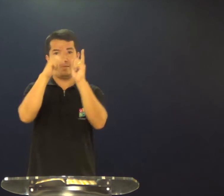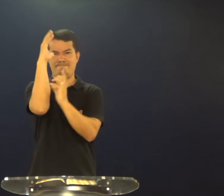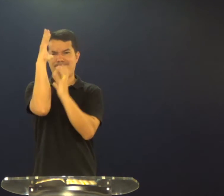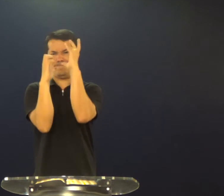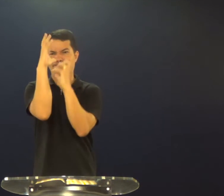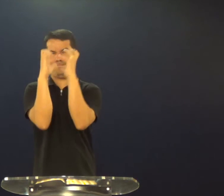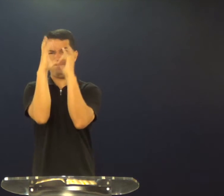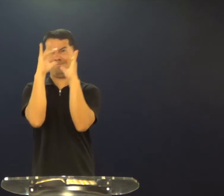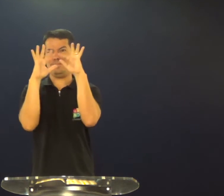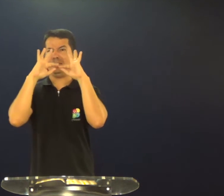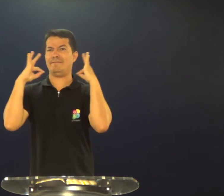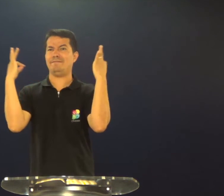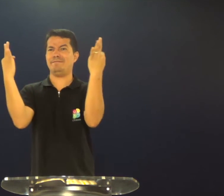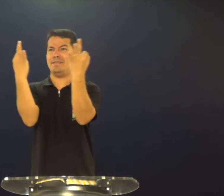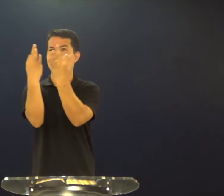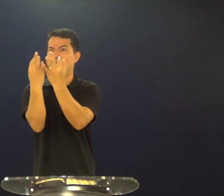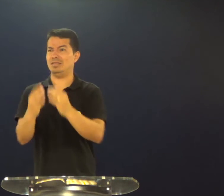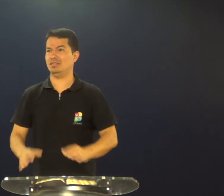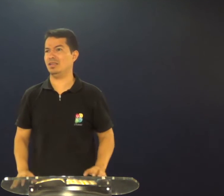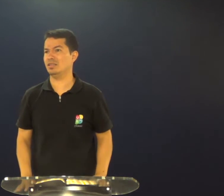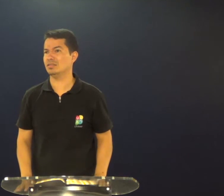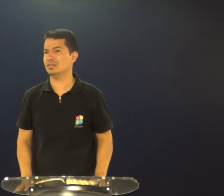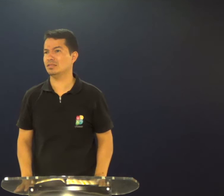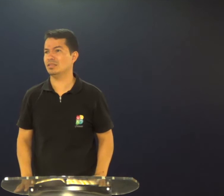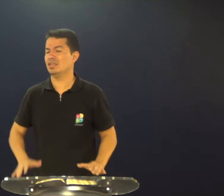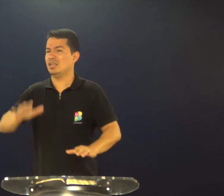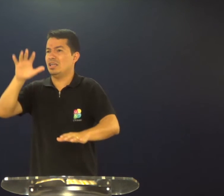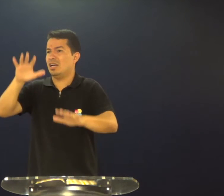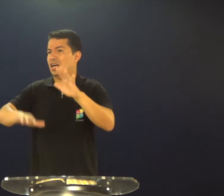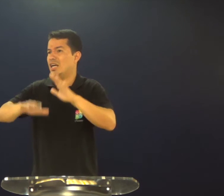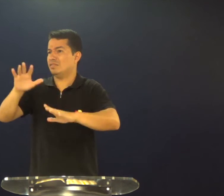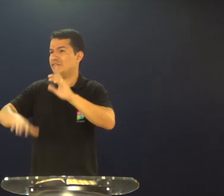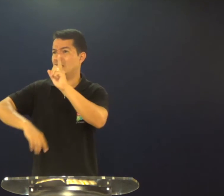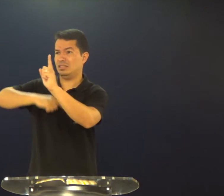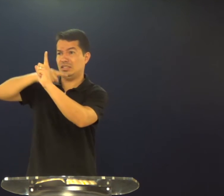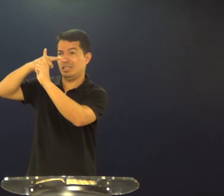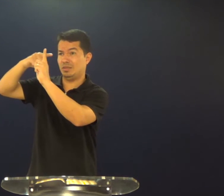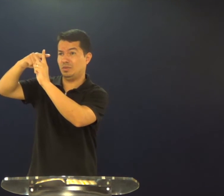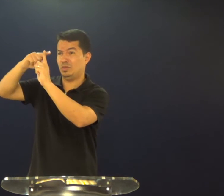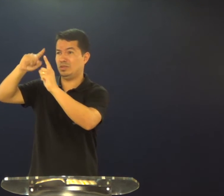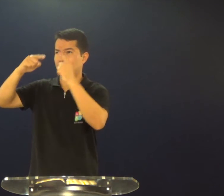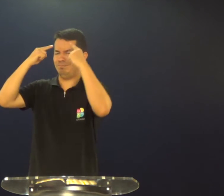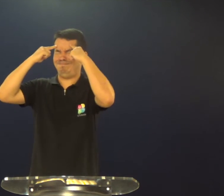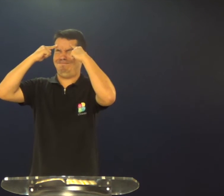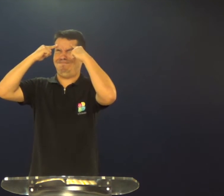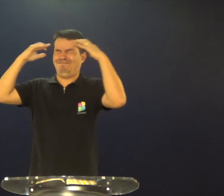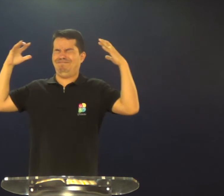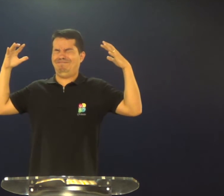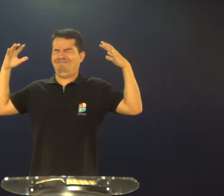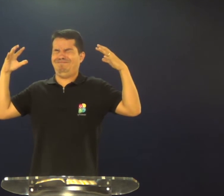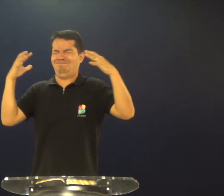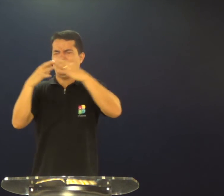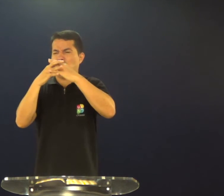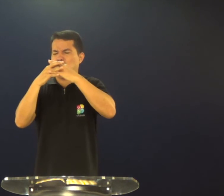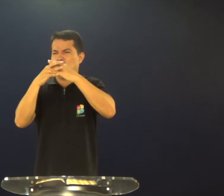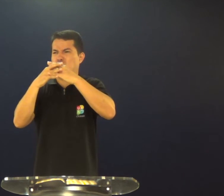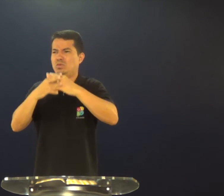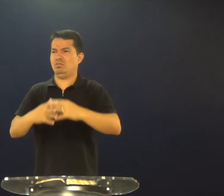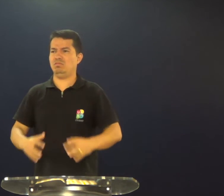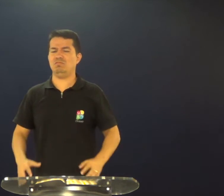a cruz são conflitos familiares, muitas vezes a sua cruz, são